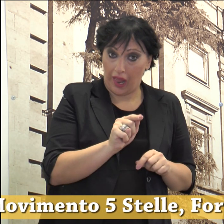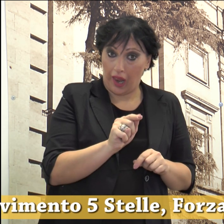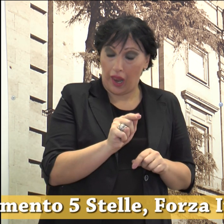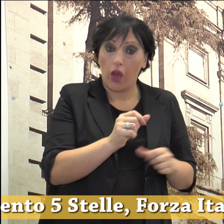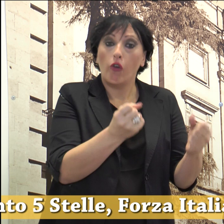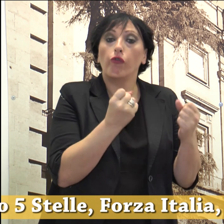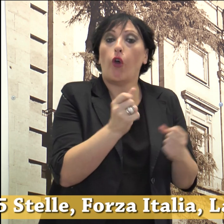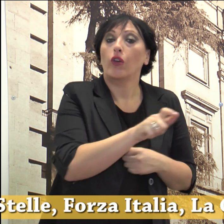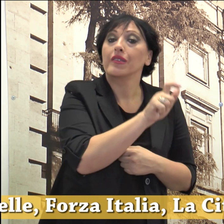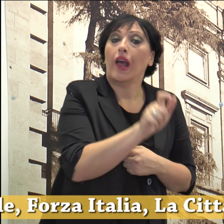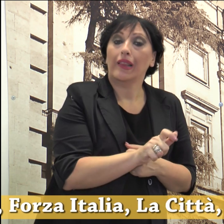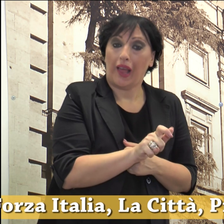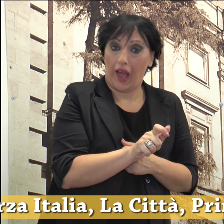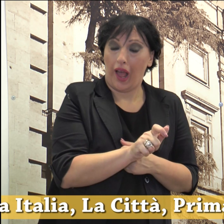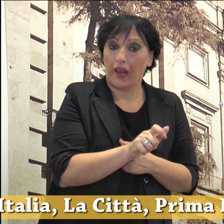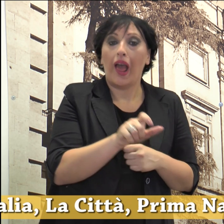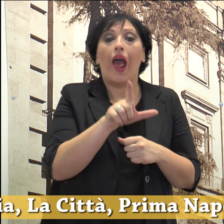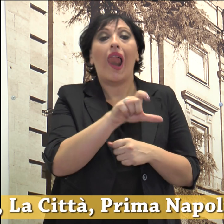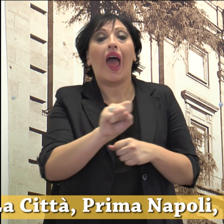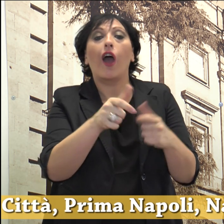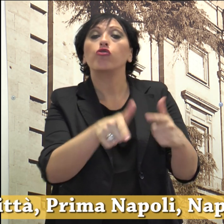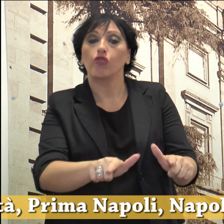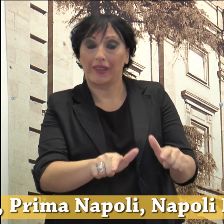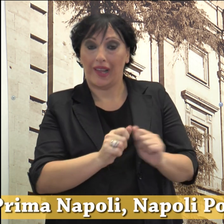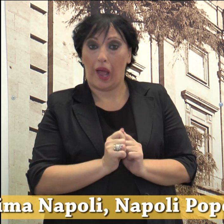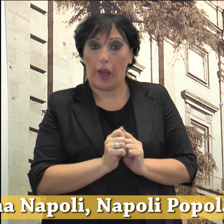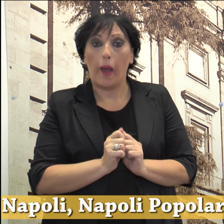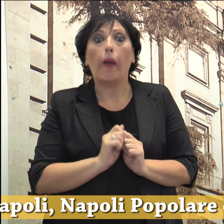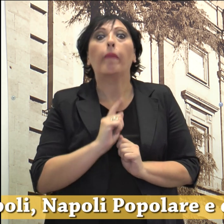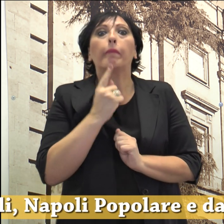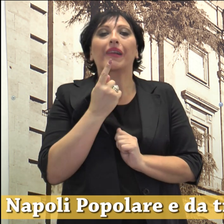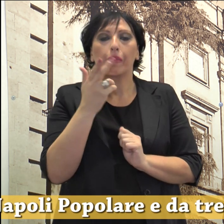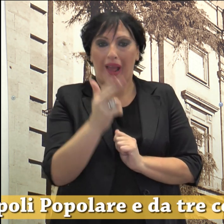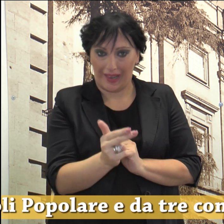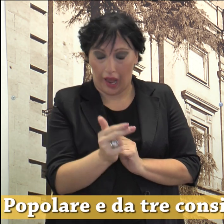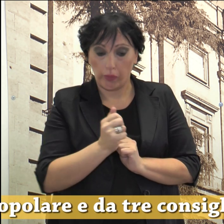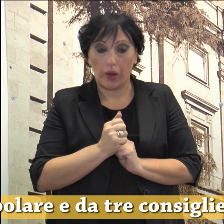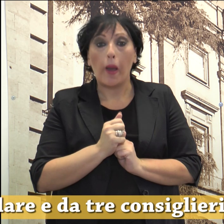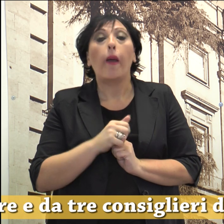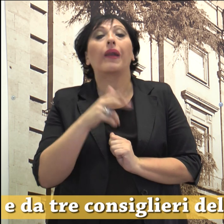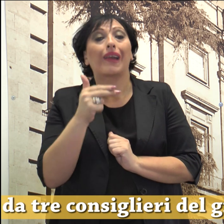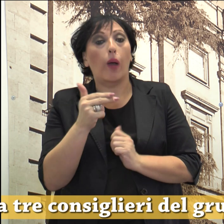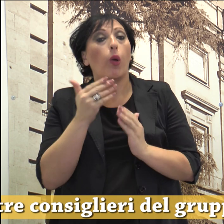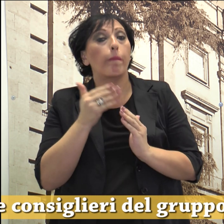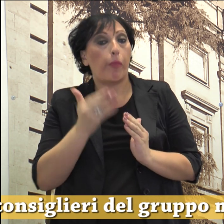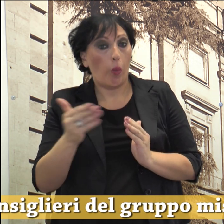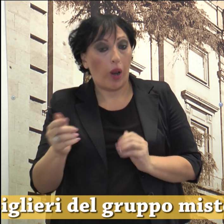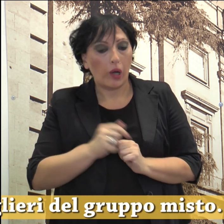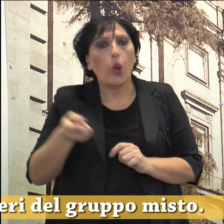Forza Italia, La Città, Prima Napoli, Napoli Popolare e da tre consiglieri